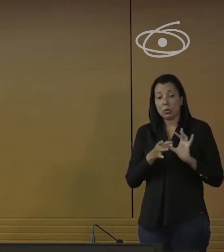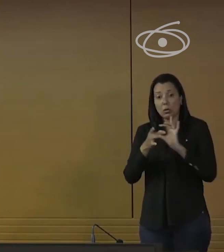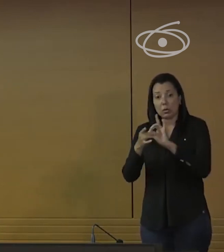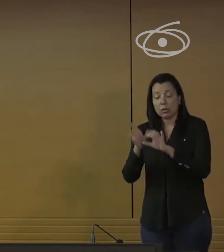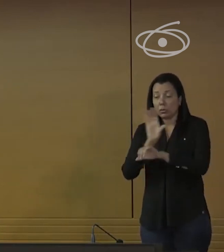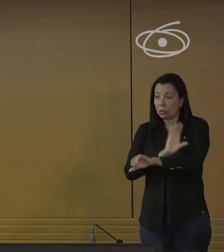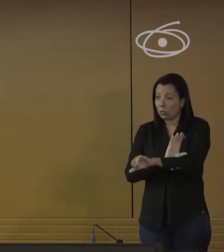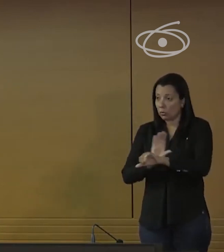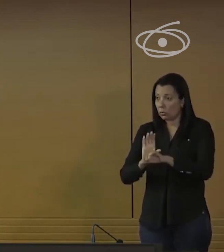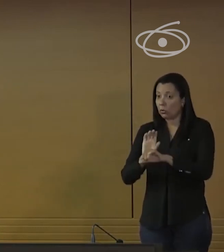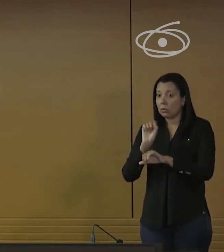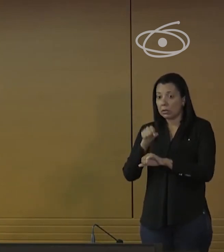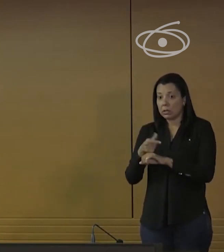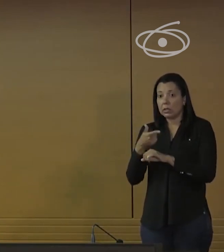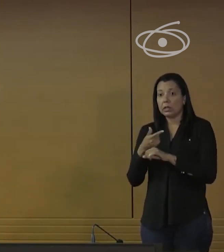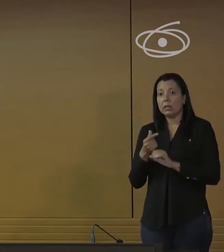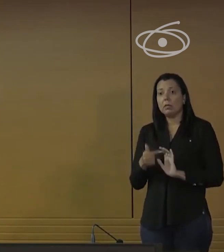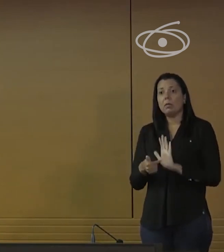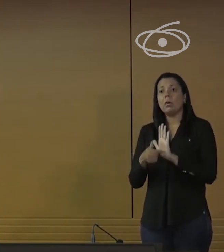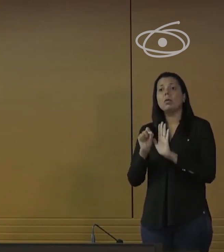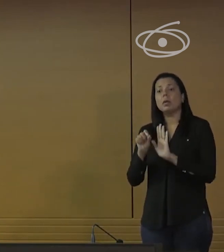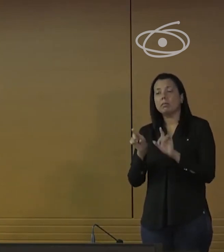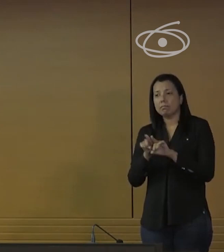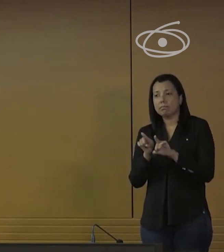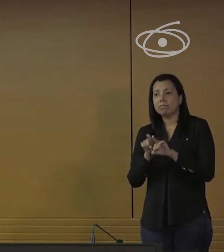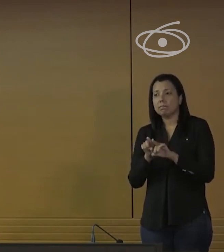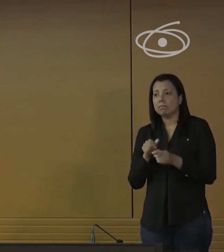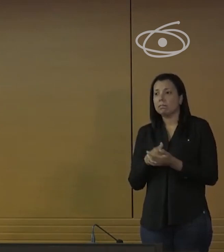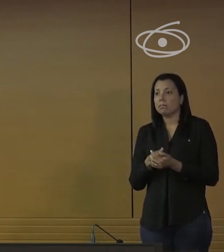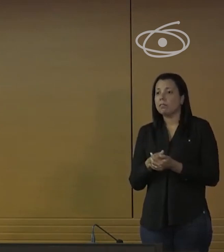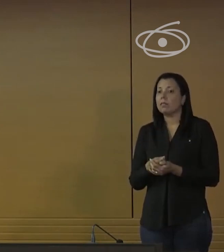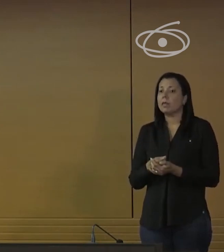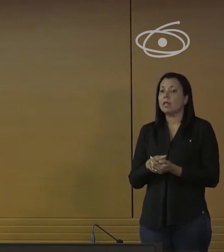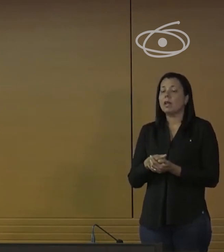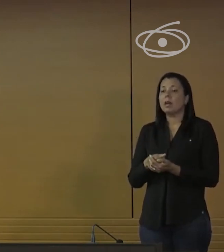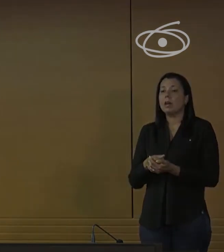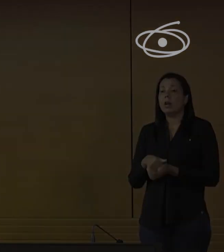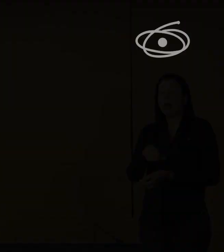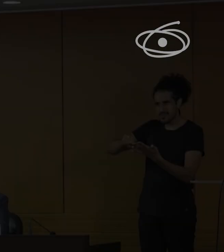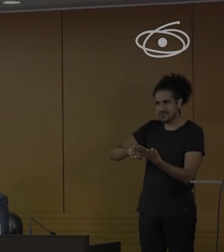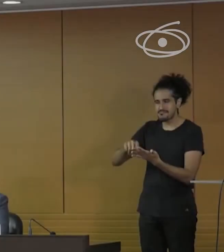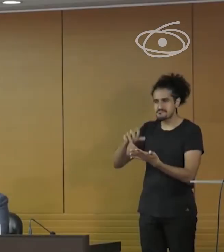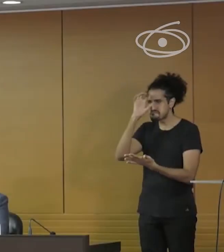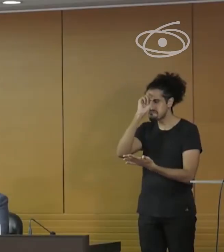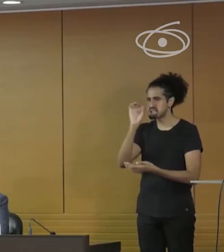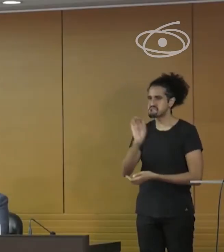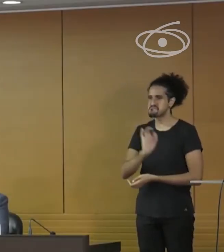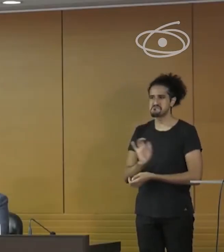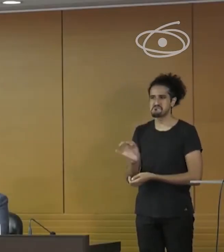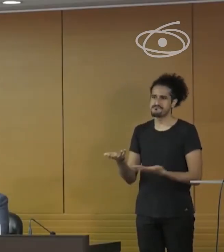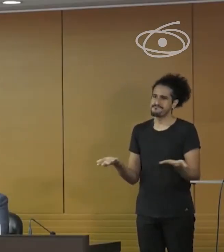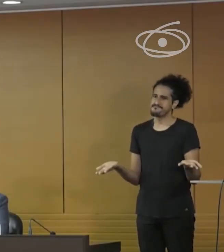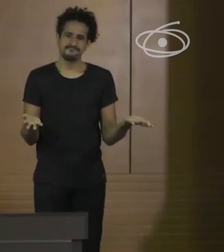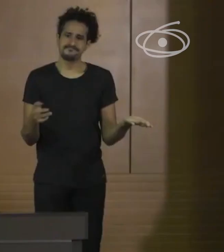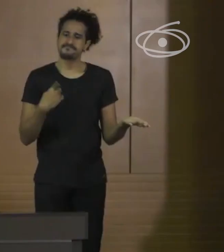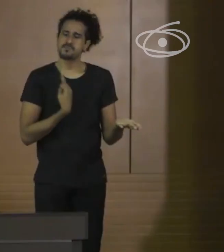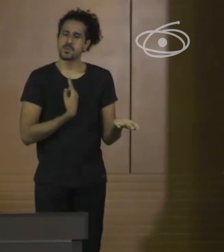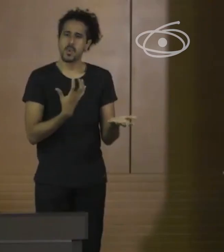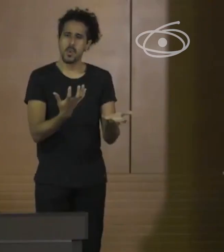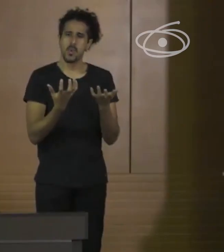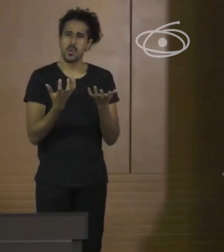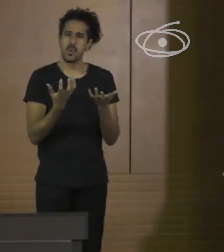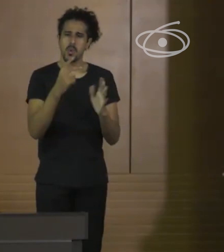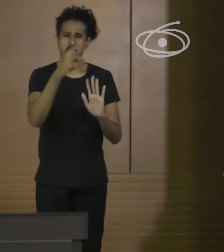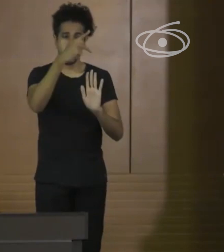desse curso, ele se aplica também à alfabetização de adultos. E o que nós queremos, com